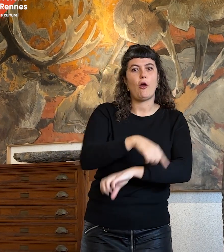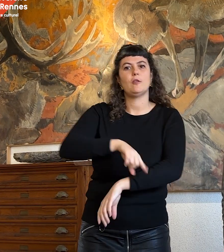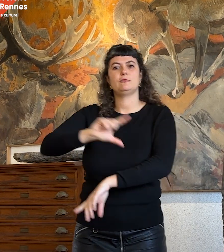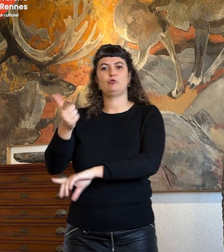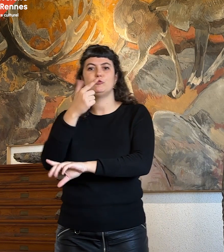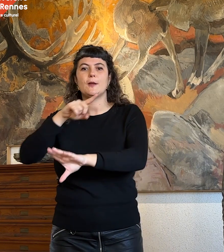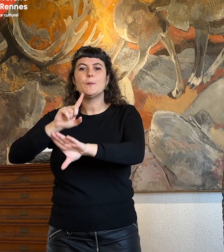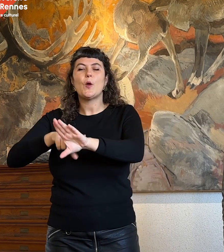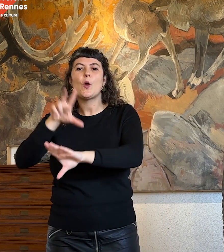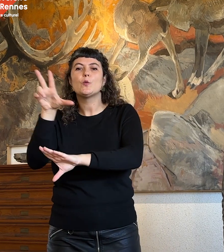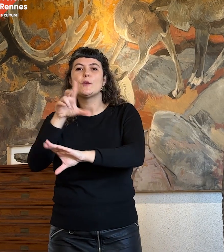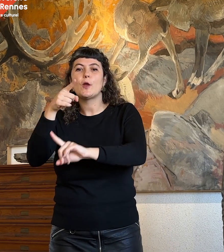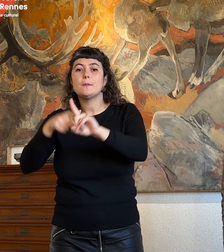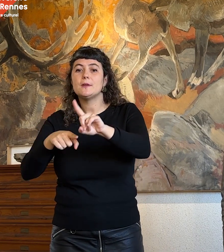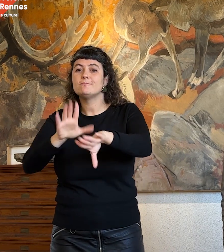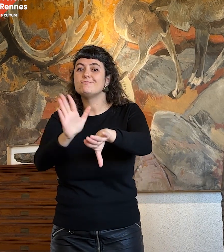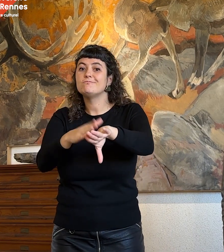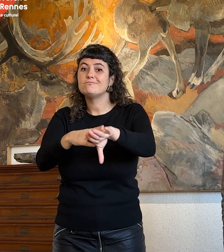sur réservation.